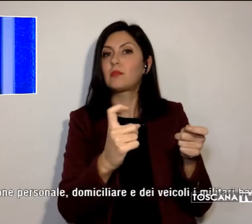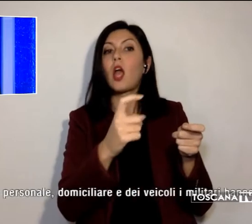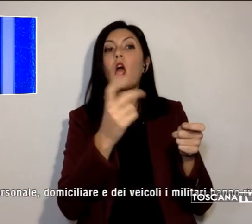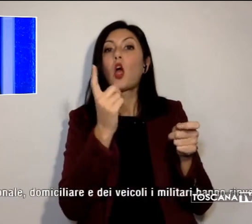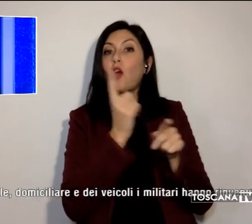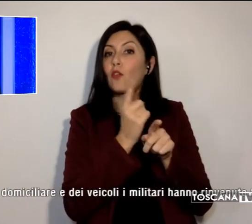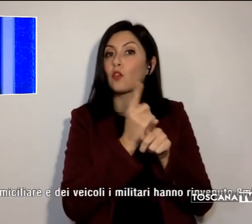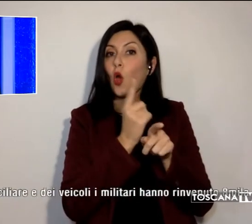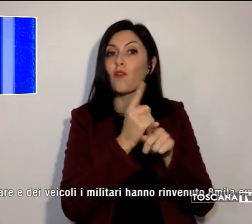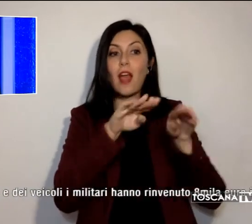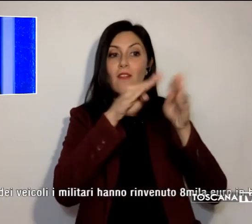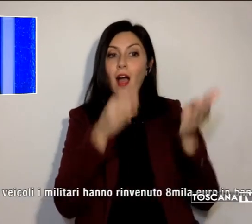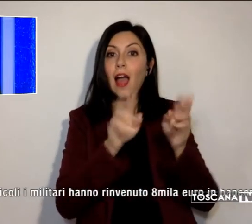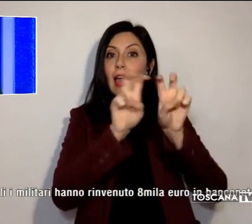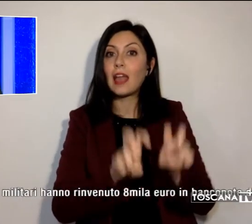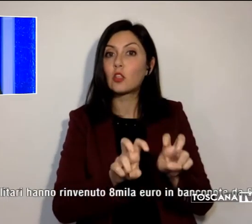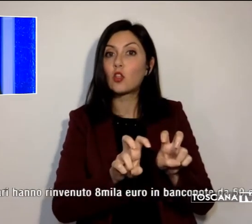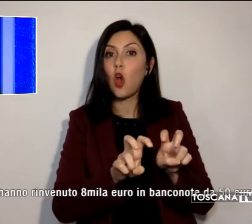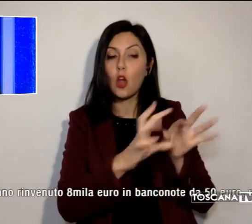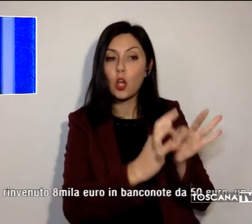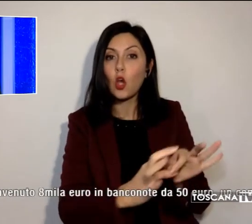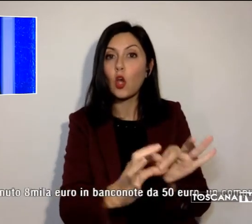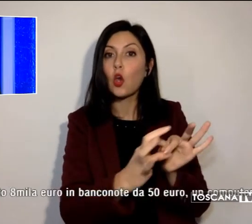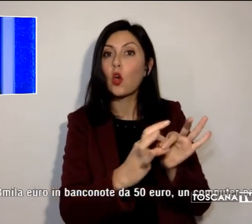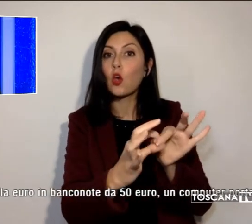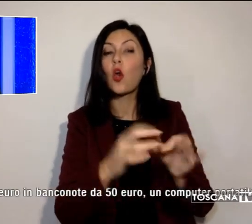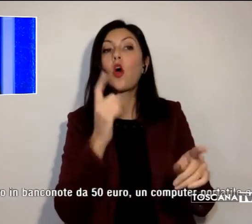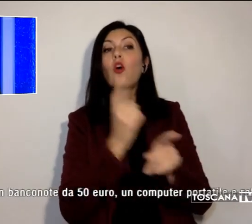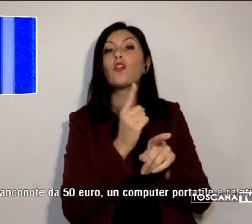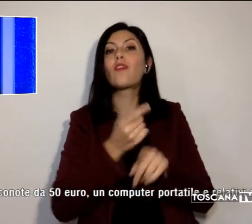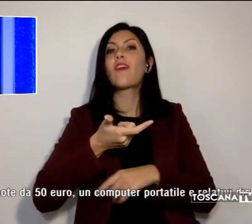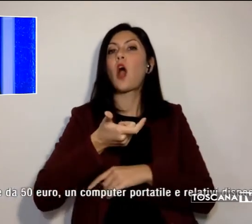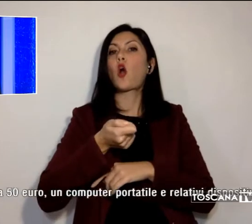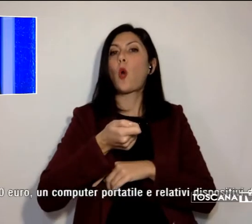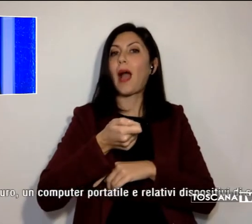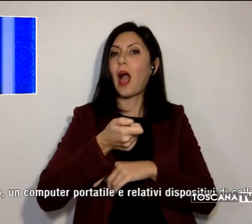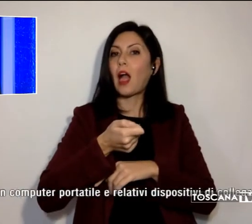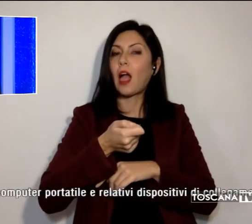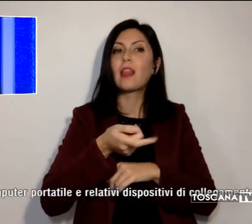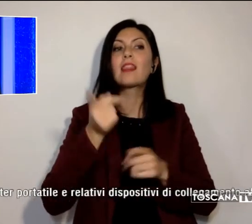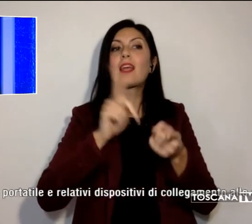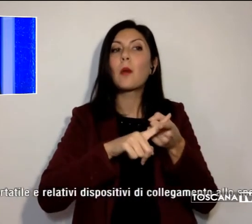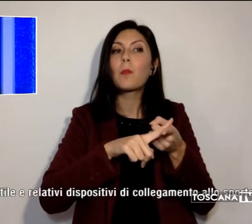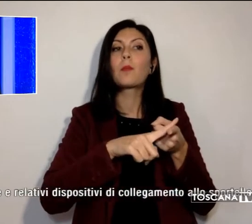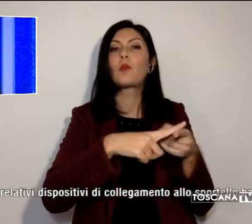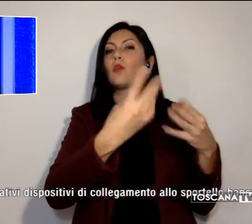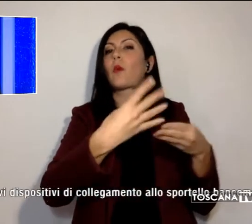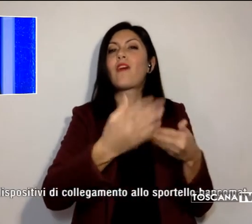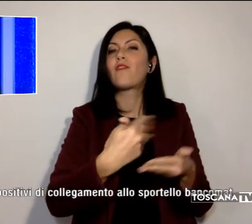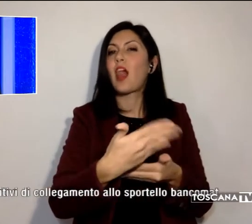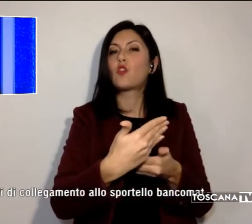avrebbe consentito di impartire comandi ed erogare velocemente tutto il denaro contenuto.